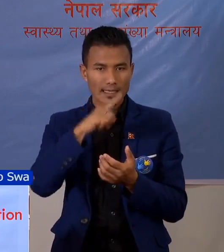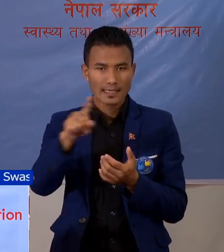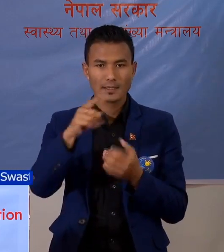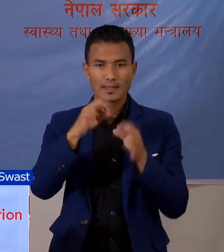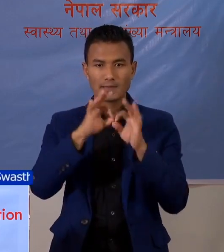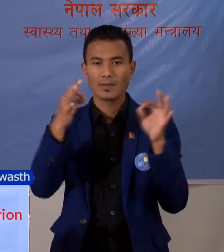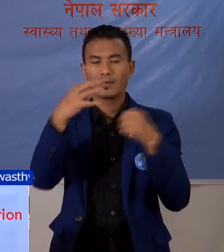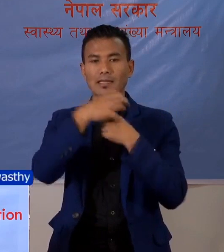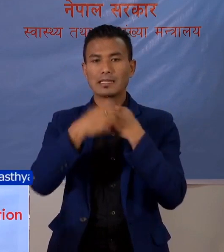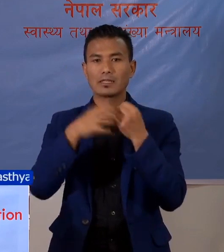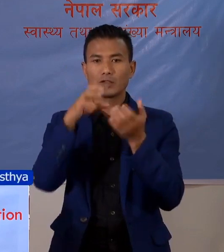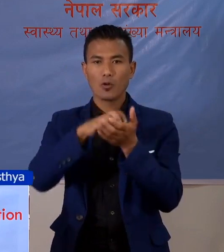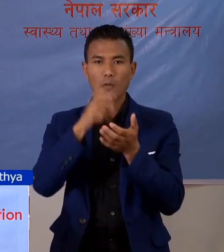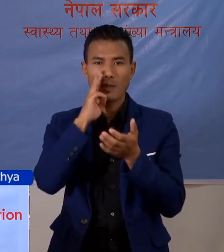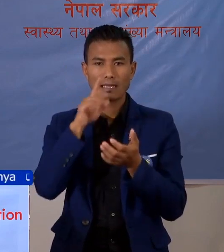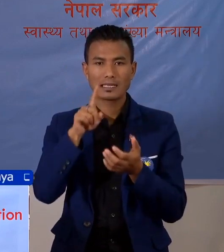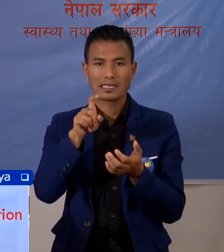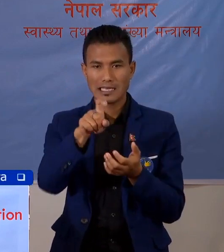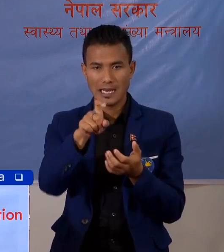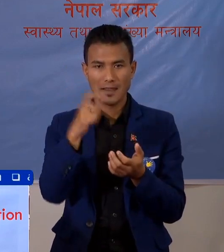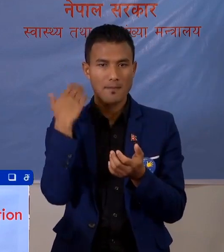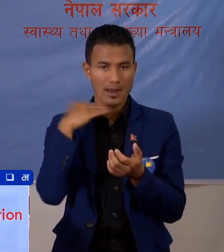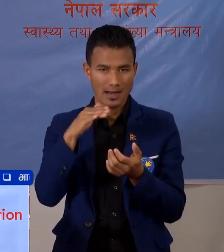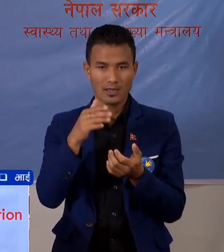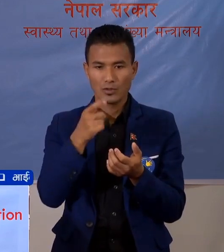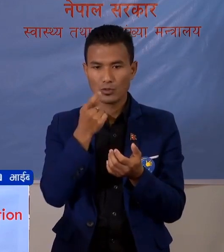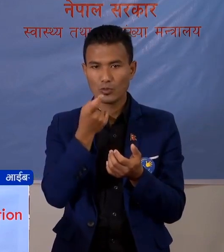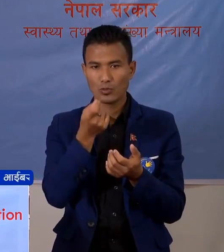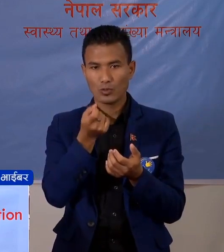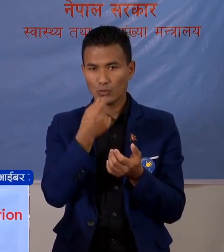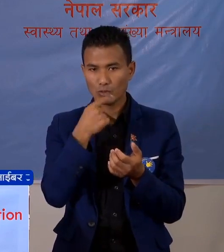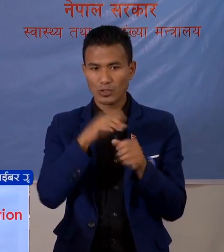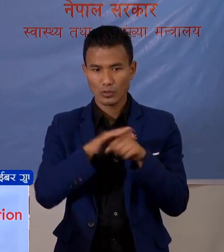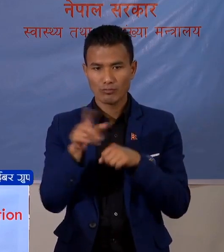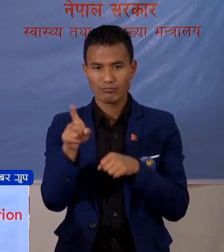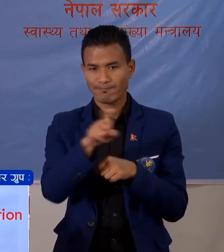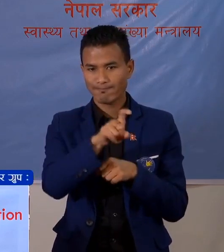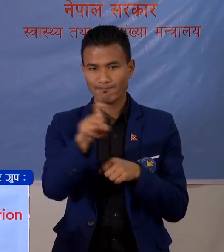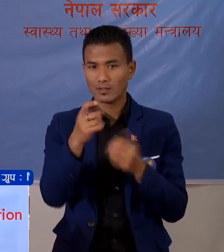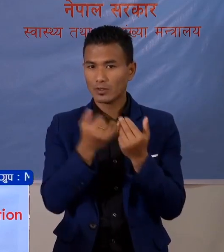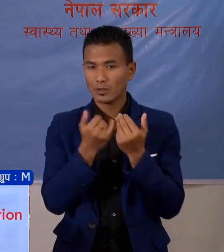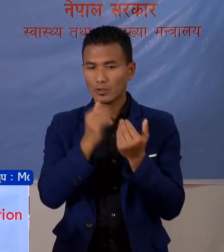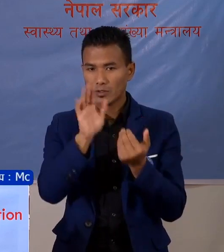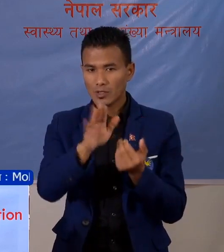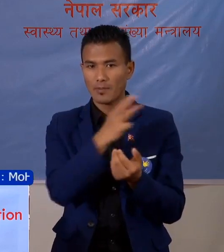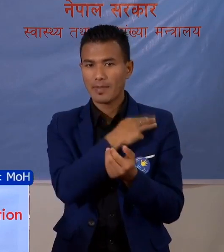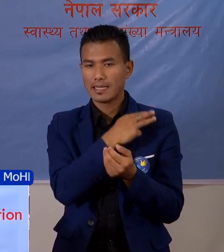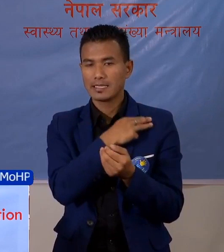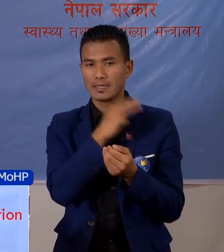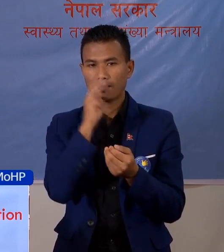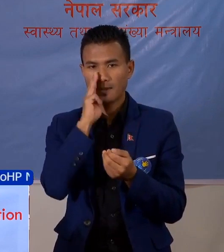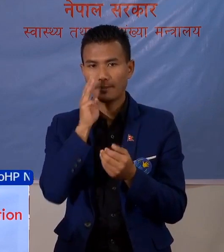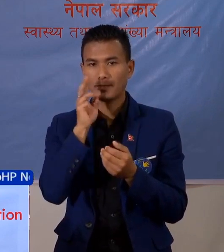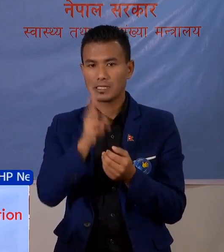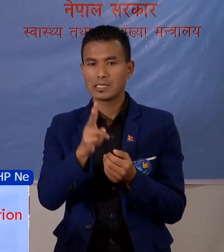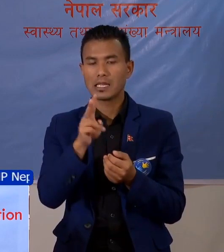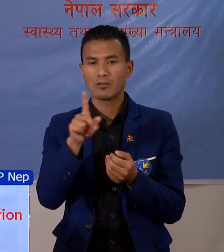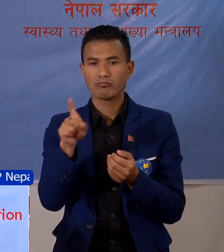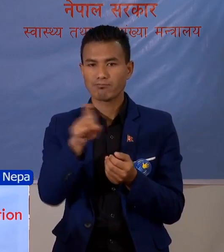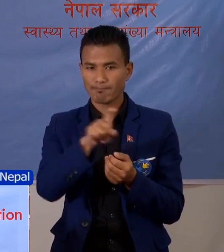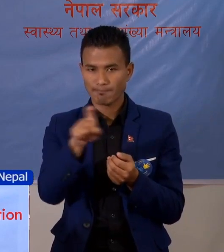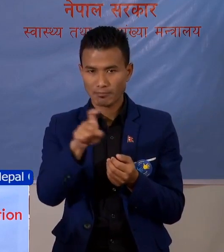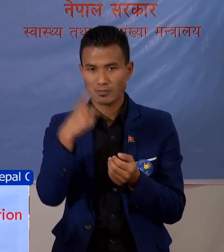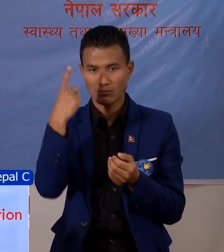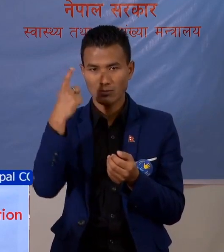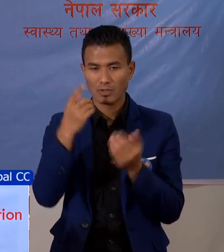देश का बिविन्ना इस्थान और मा किटनासक जोल हर को इस्प्रे गरेको खबर अरूछन मानिस्माई एस्था किटनासक जोल हरू